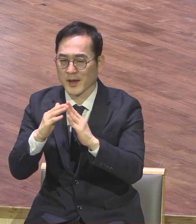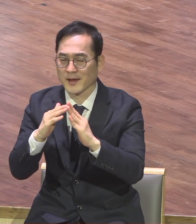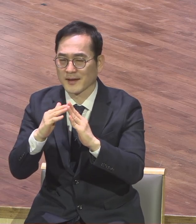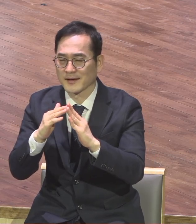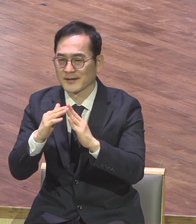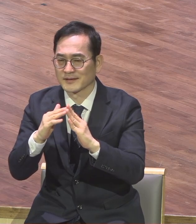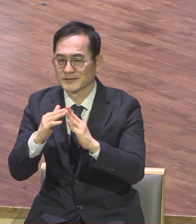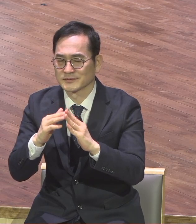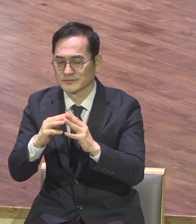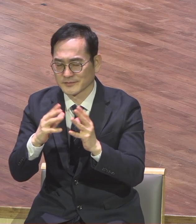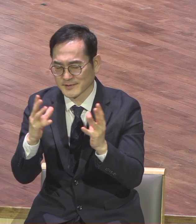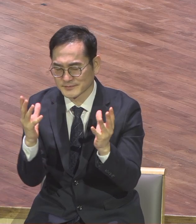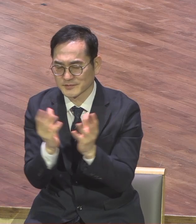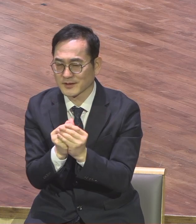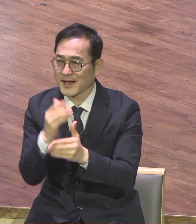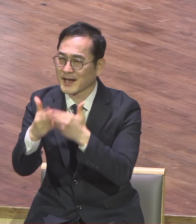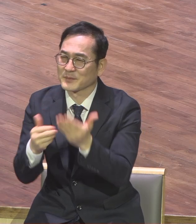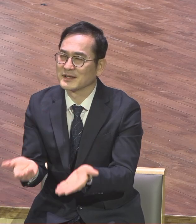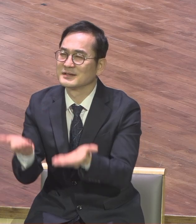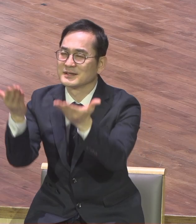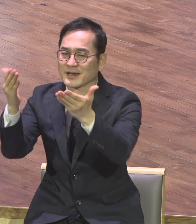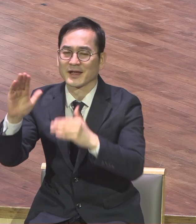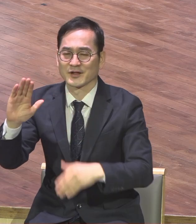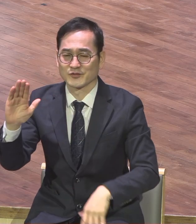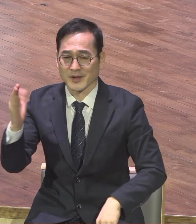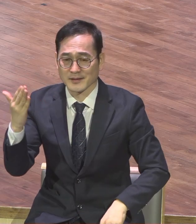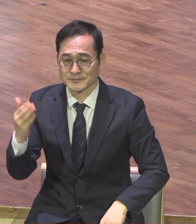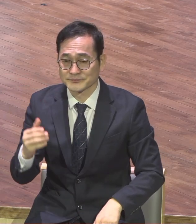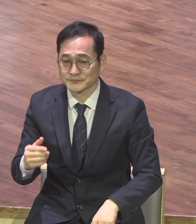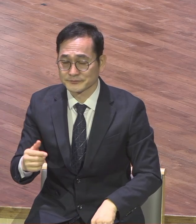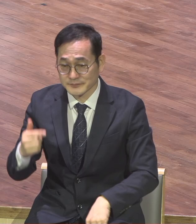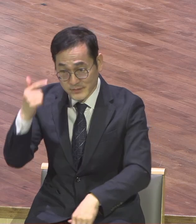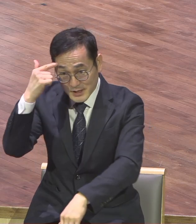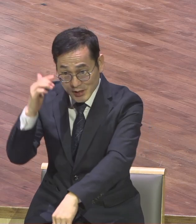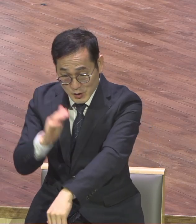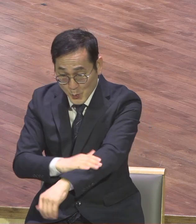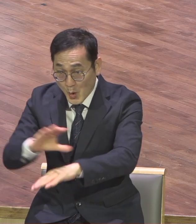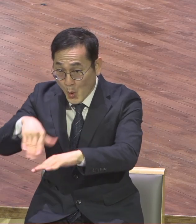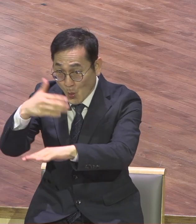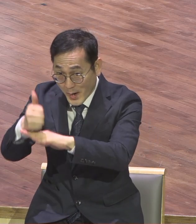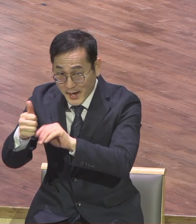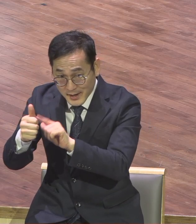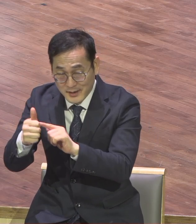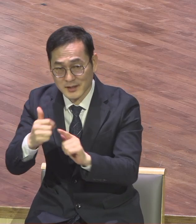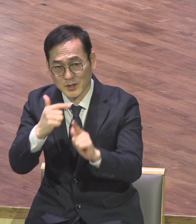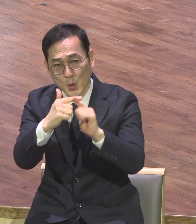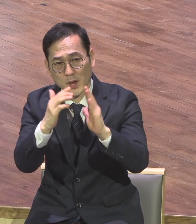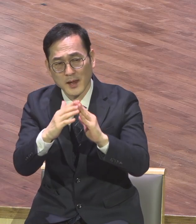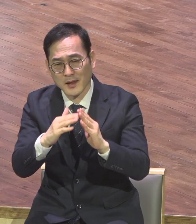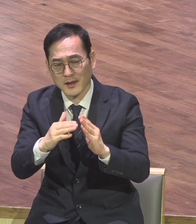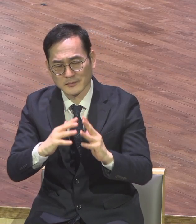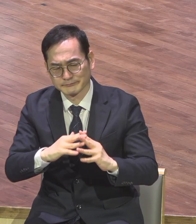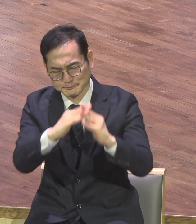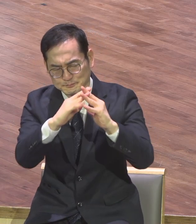솔로몬이 성전을 다 완공한 후에 하나님 앞에 성전 봉헌식을 합니다